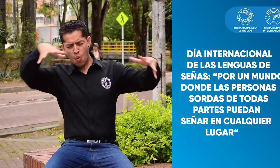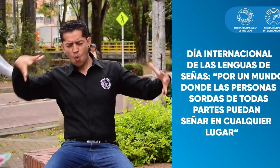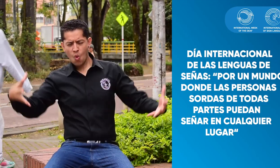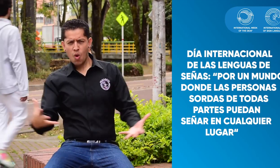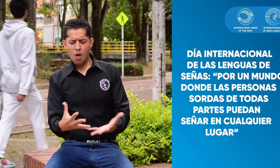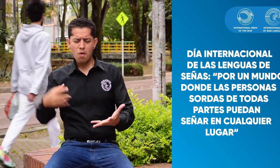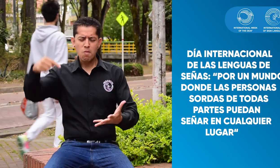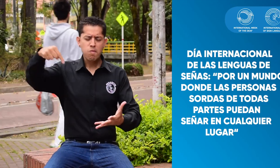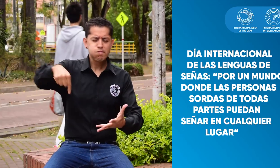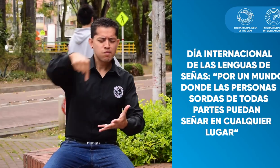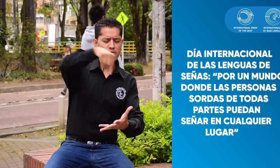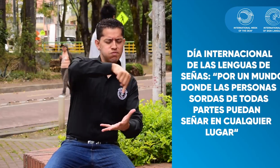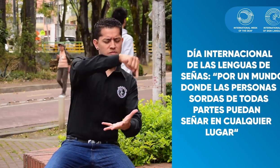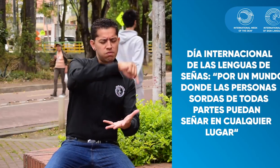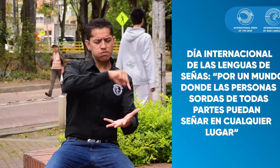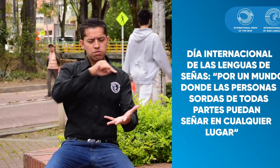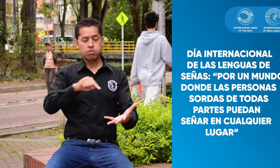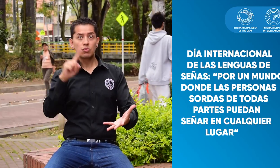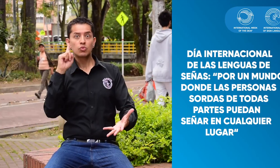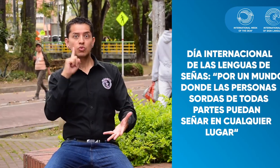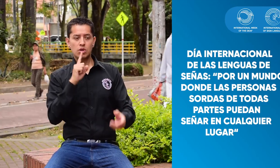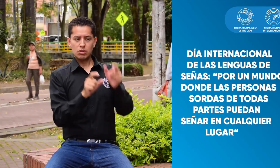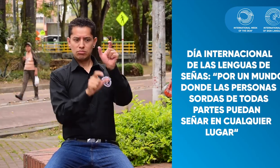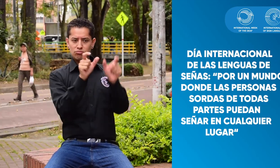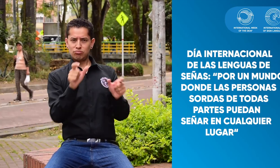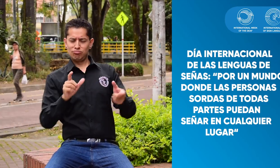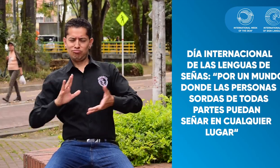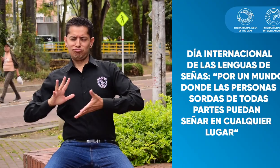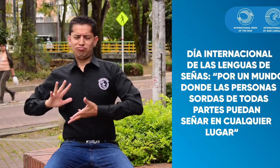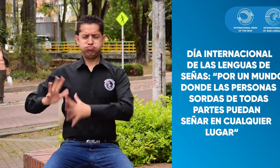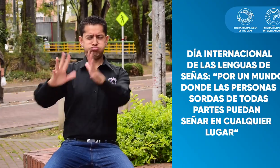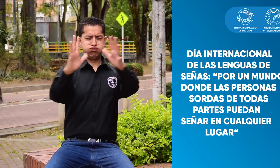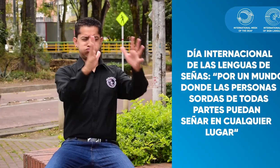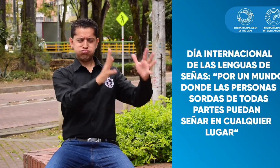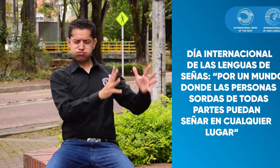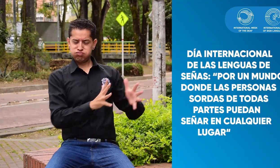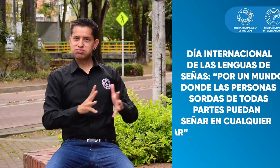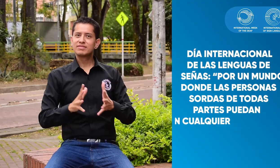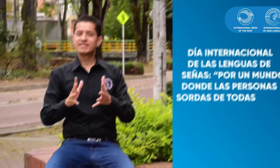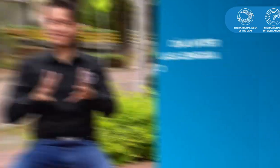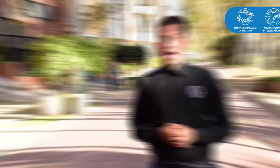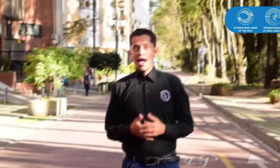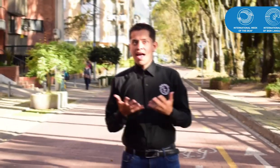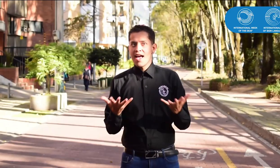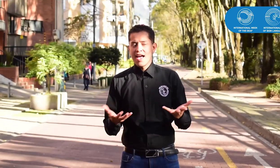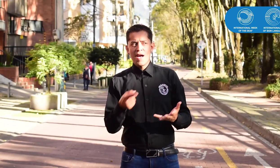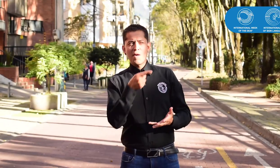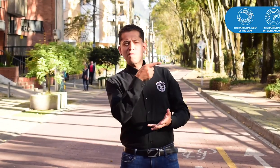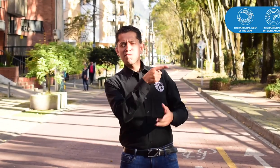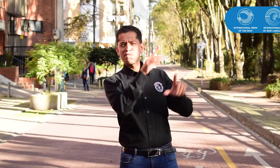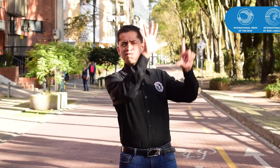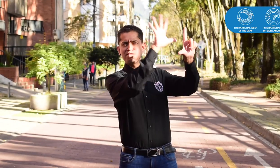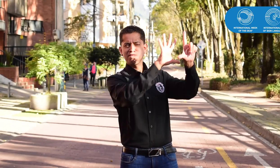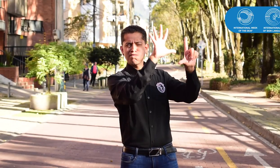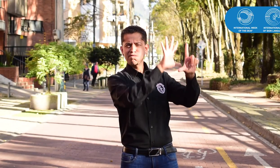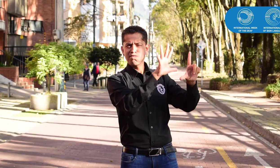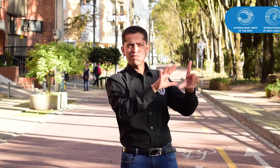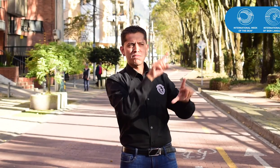Por un mundo donde las personas sordas de todas partes puedan enseñar en cualquier lugar. Tendremos videos con los